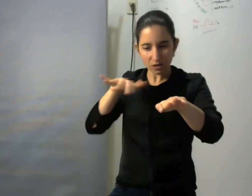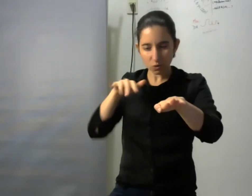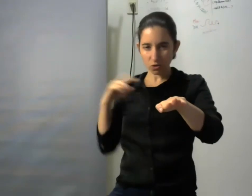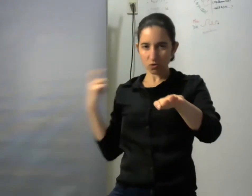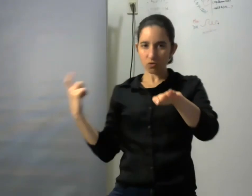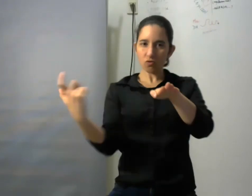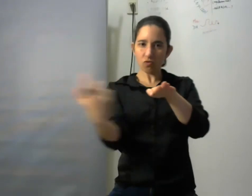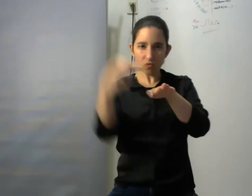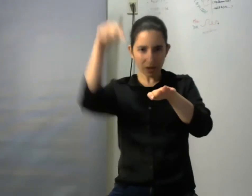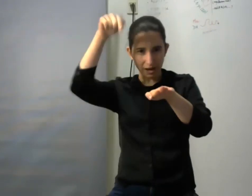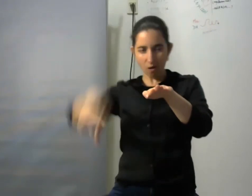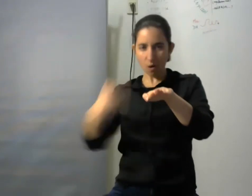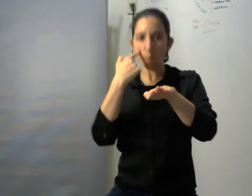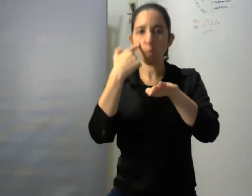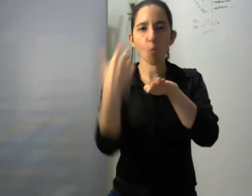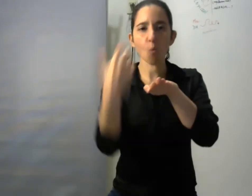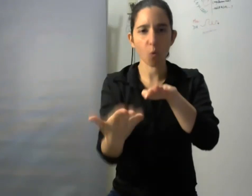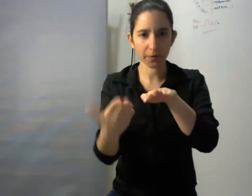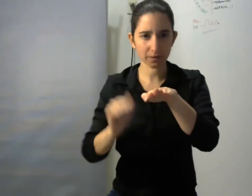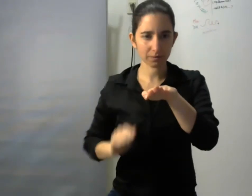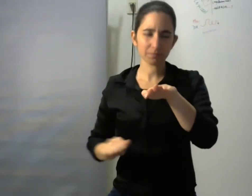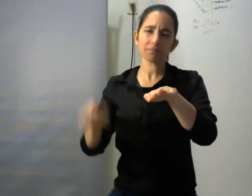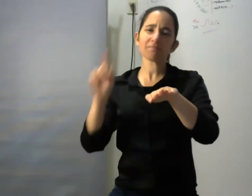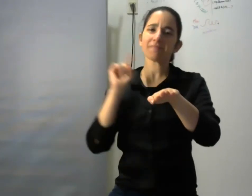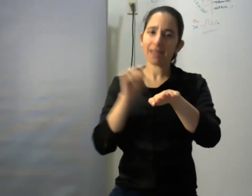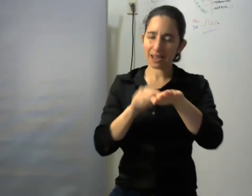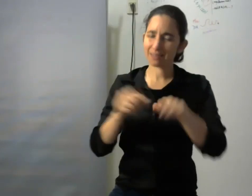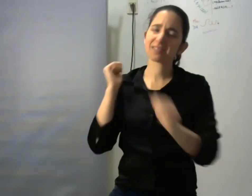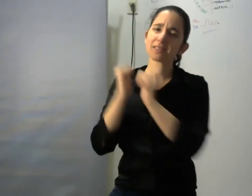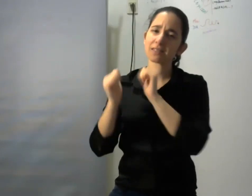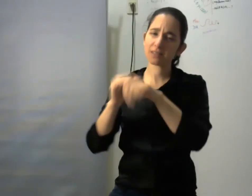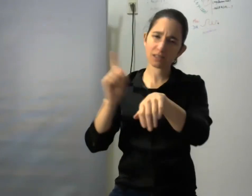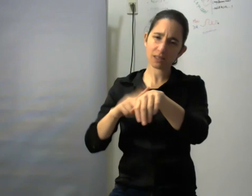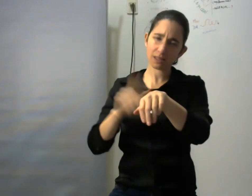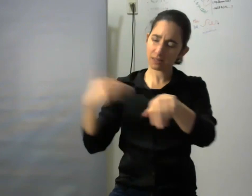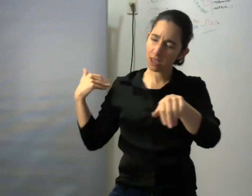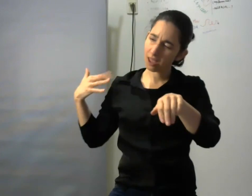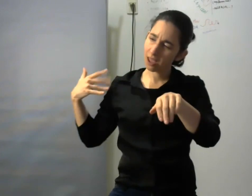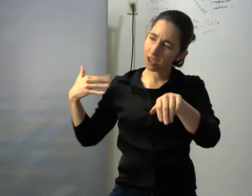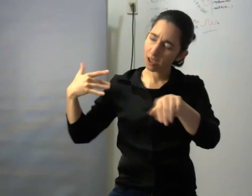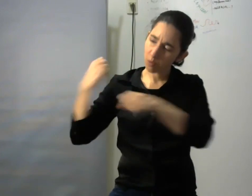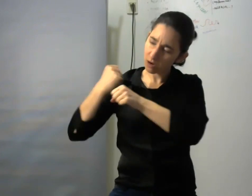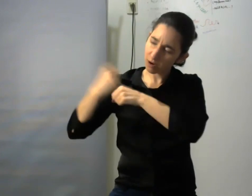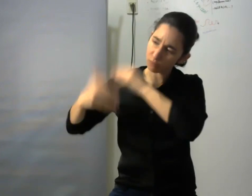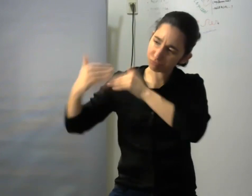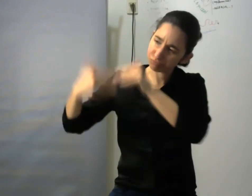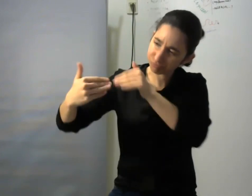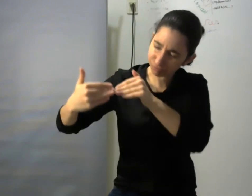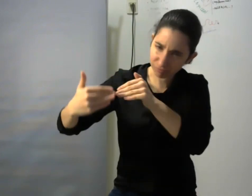viene realizando desde largo tiempo y que sirve para repensar y pensar otras políticas públicas en distintos ámbitos